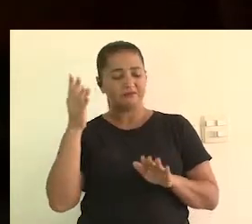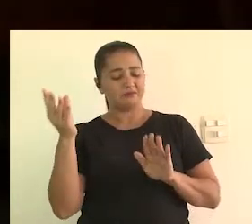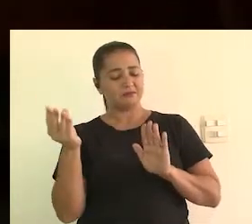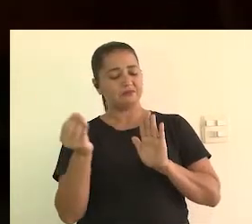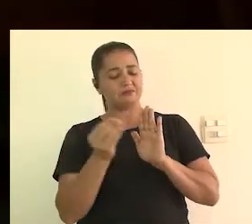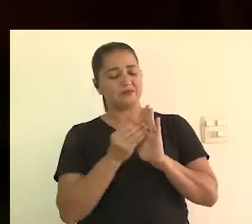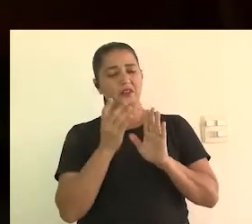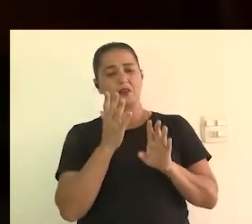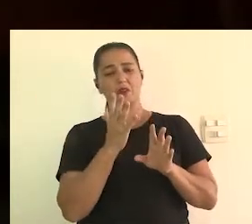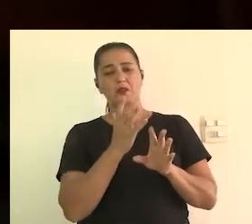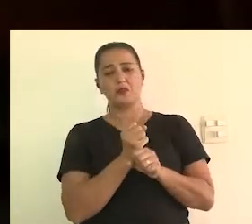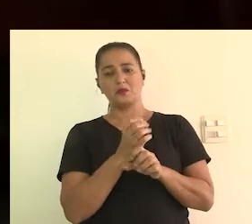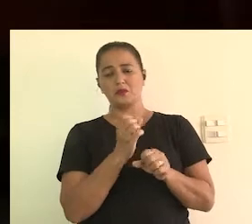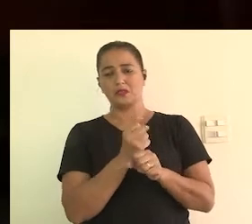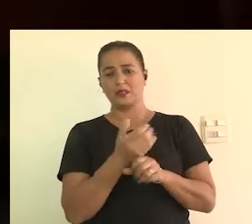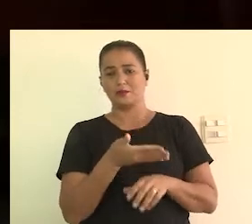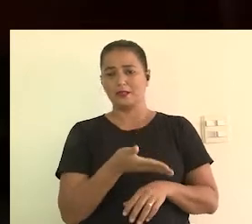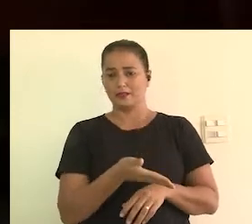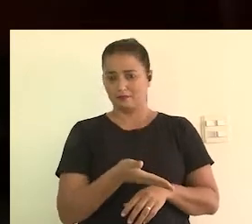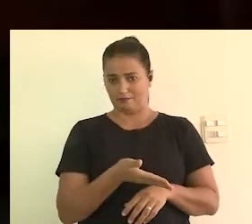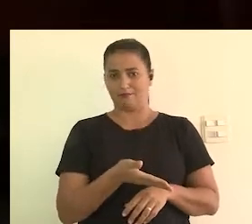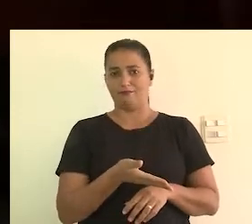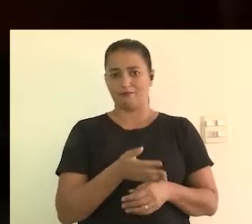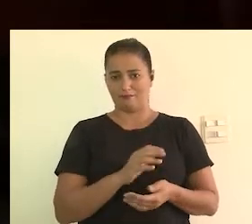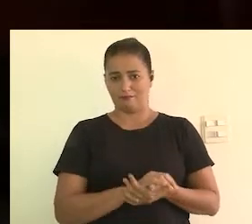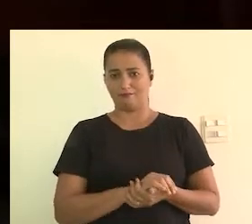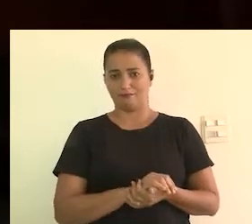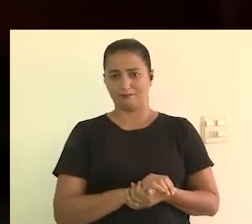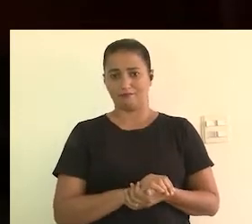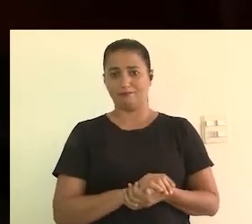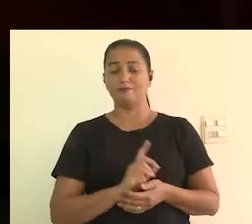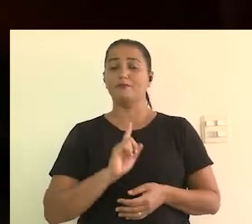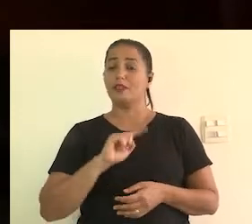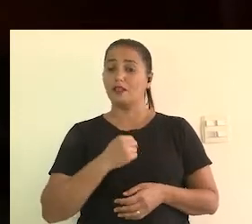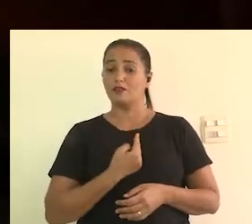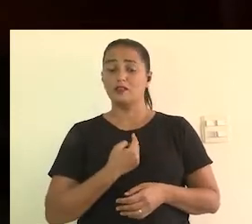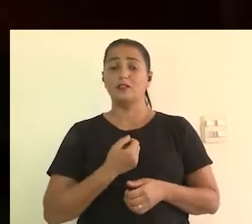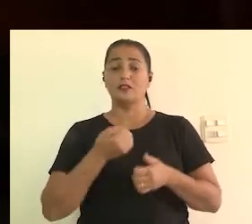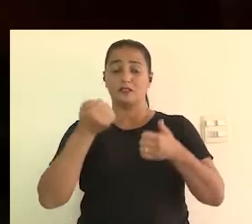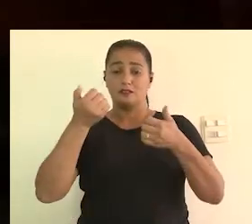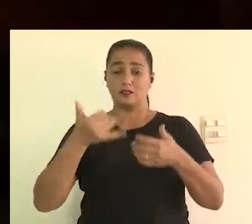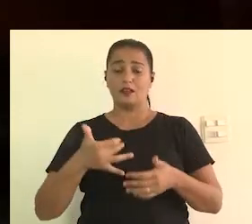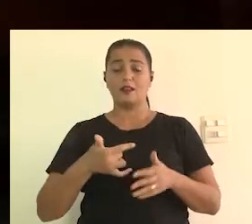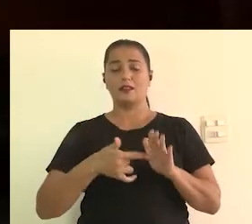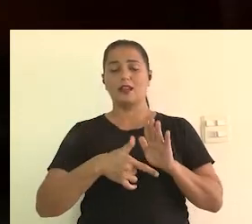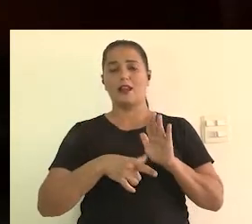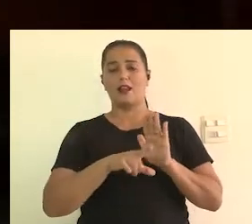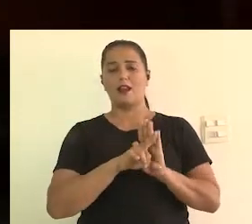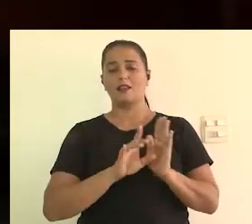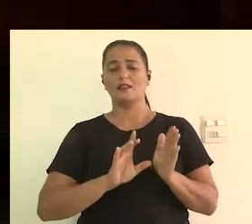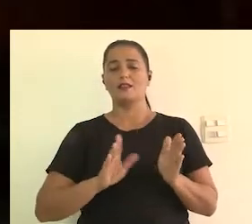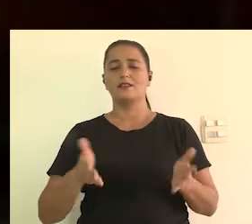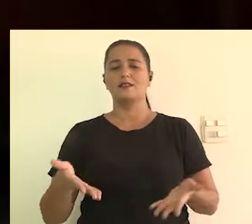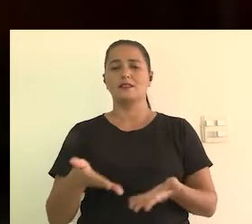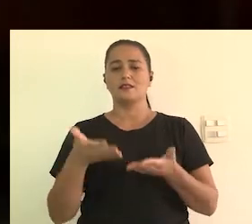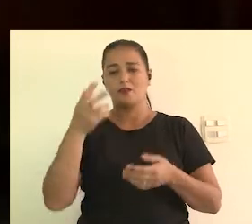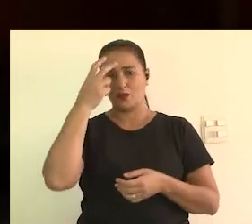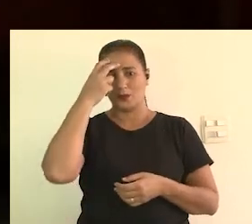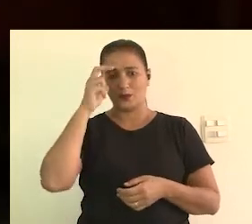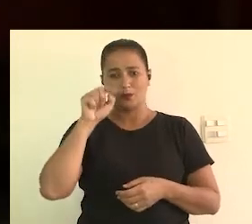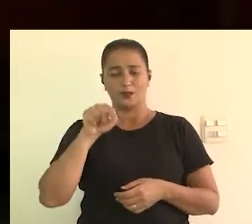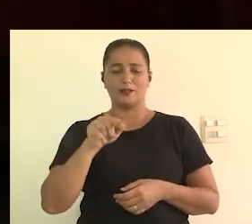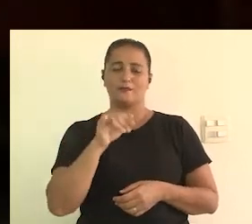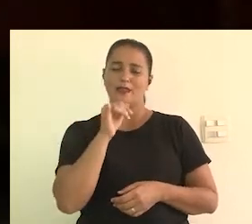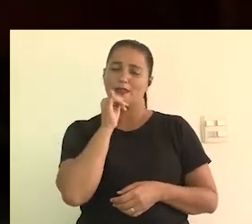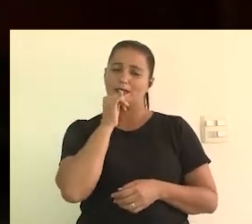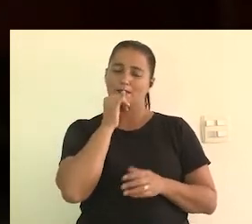ele, claro, ele adiciona no meu orçamento que antes eu tinha o mesmo orçamento, né? A